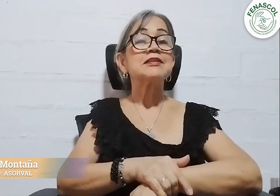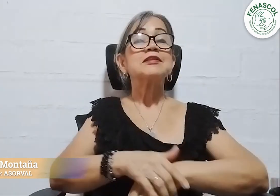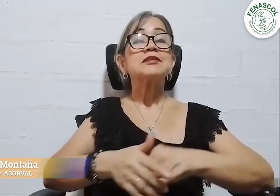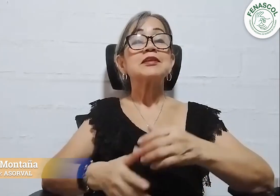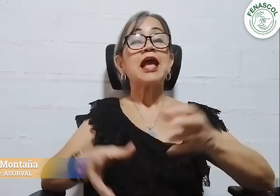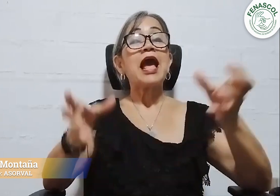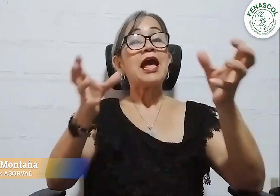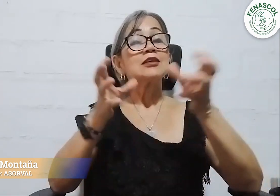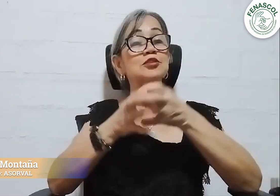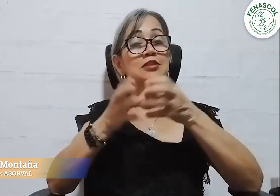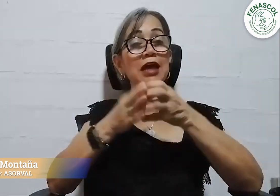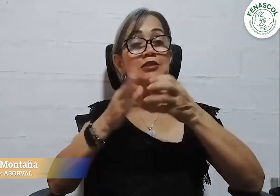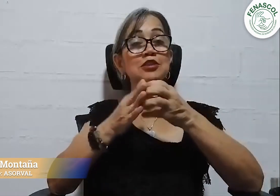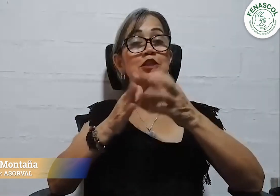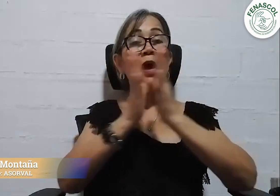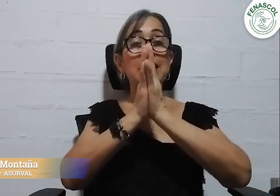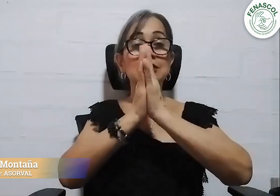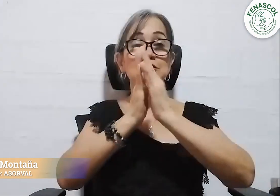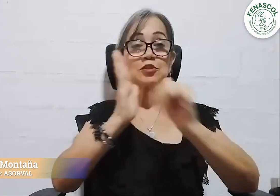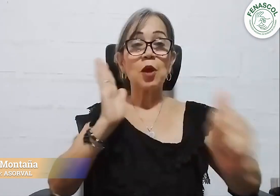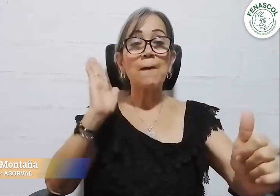Soy la presidenta en la junta de Azor Bay.